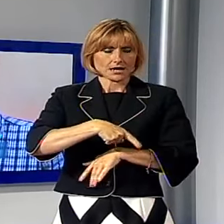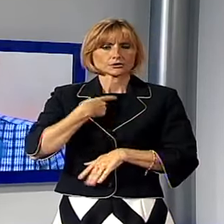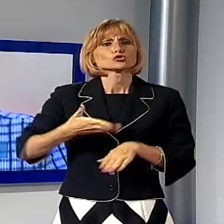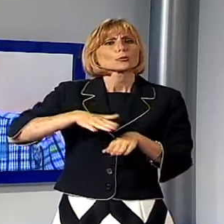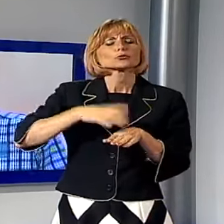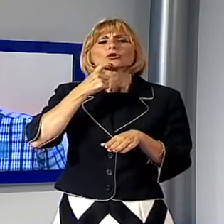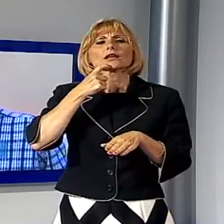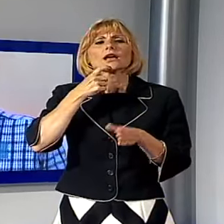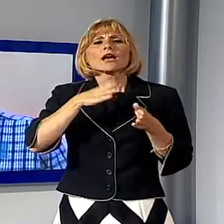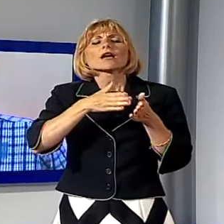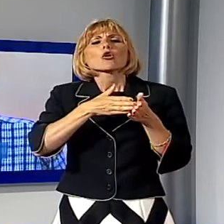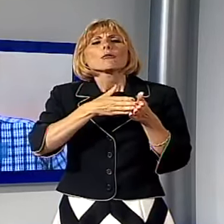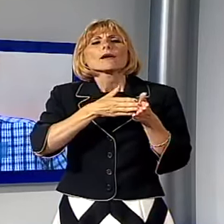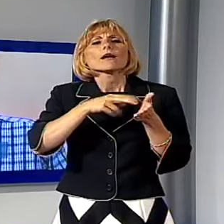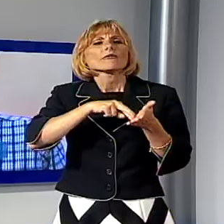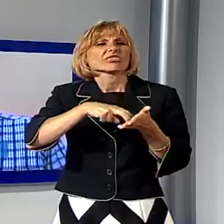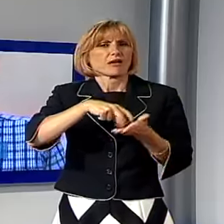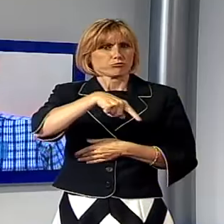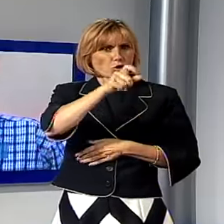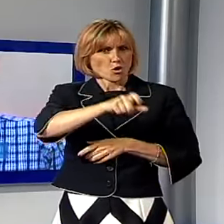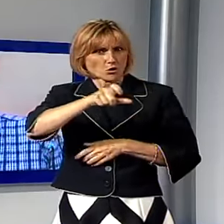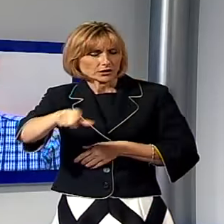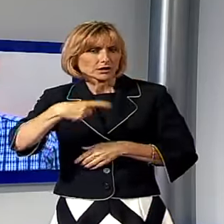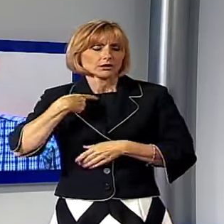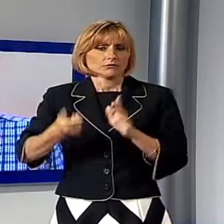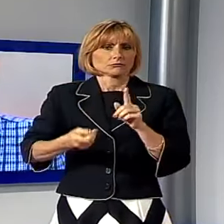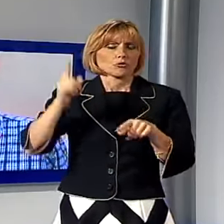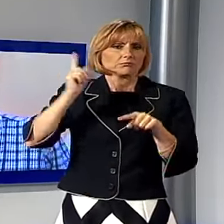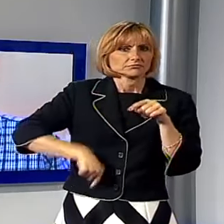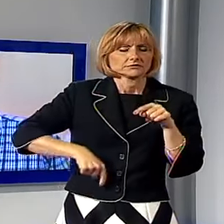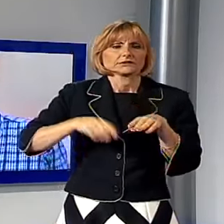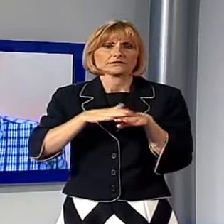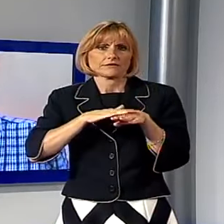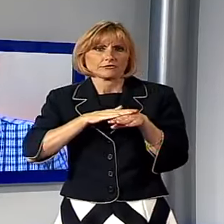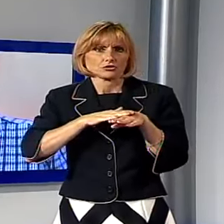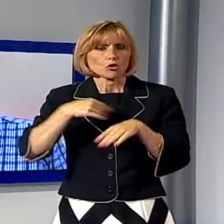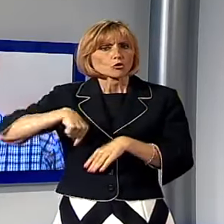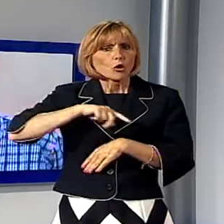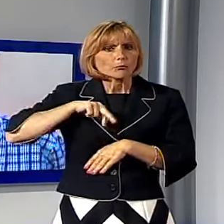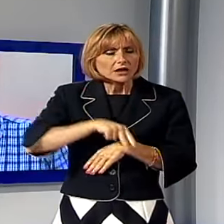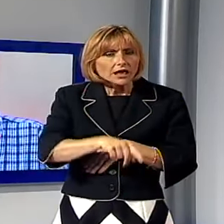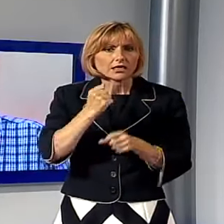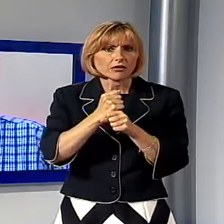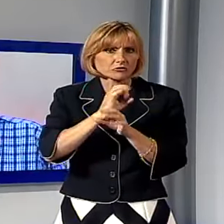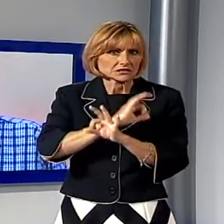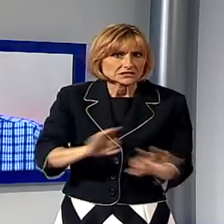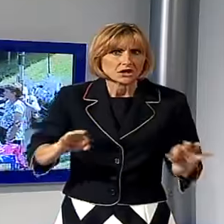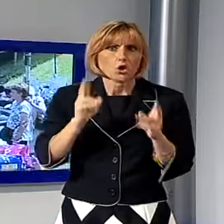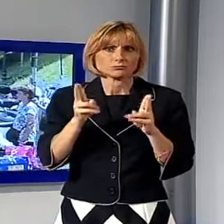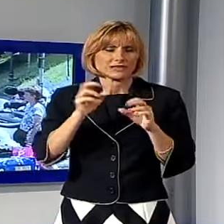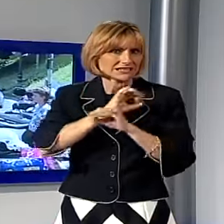deboli. Non può perché non c'è alternativa. Ci levano il servizio, siamo a piedi. Non si va in ospedale, non si va al lavoro, non si va a scuola.